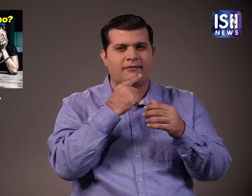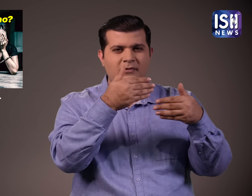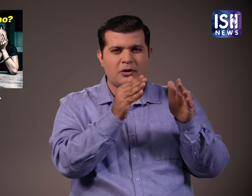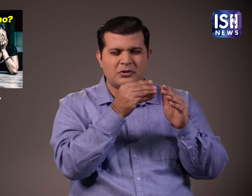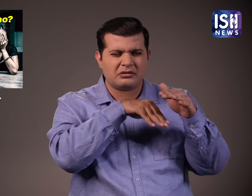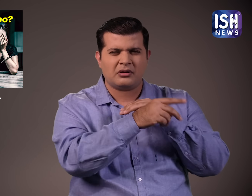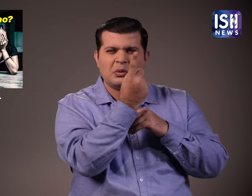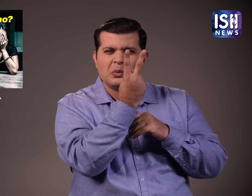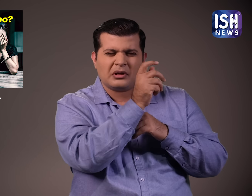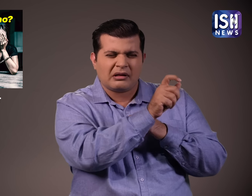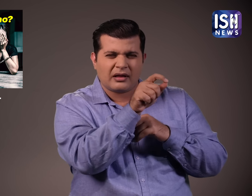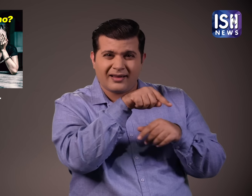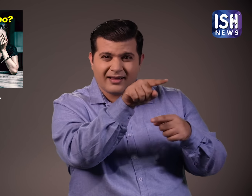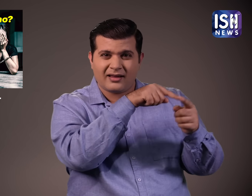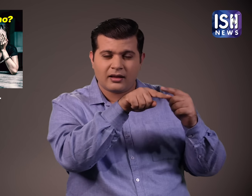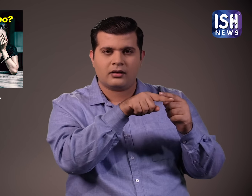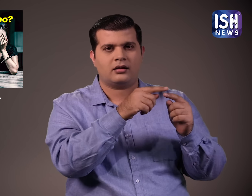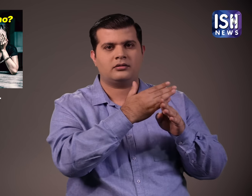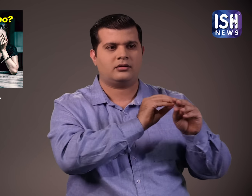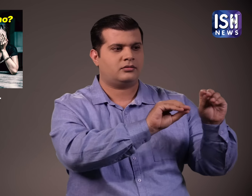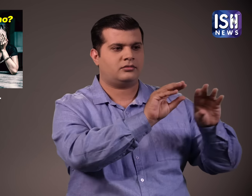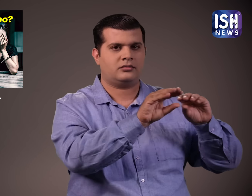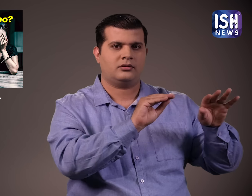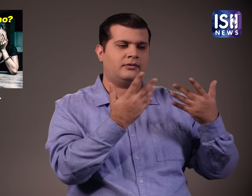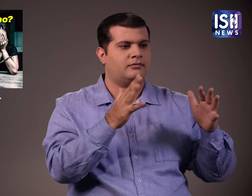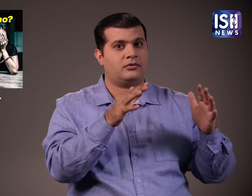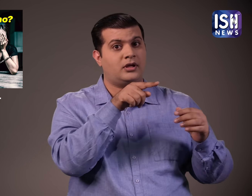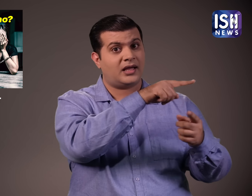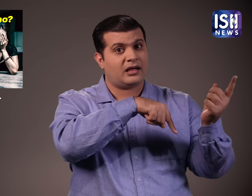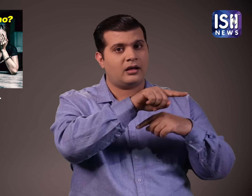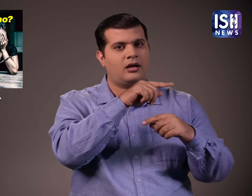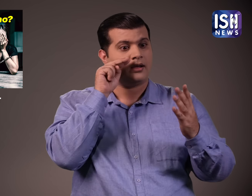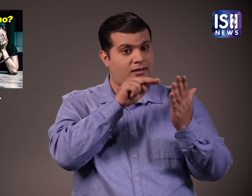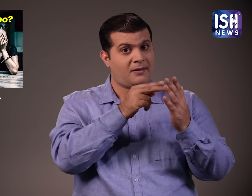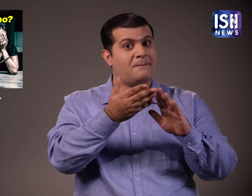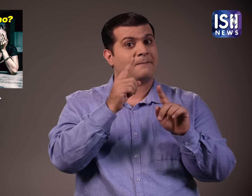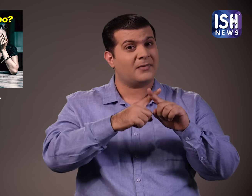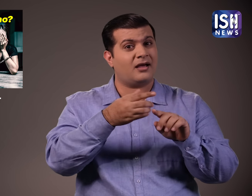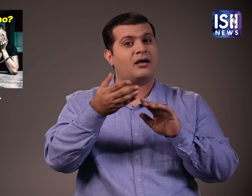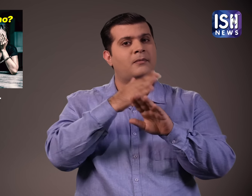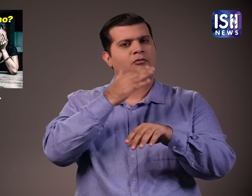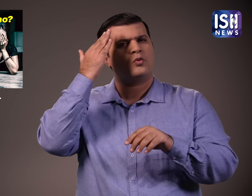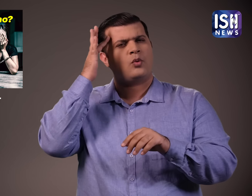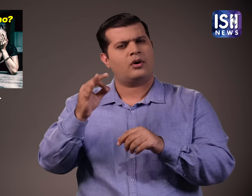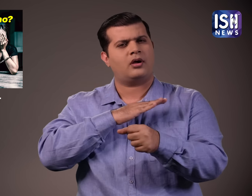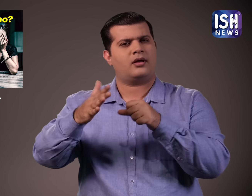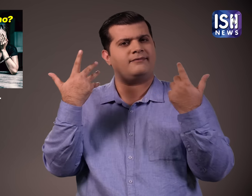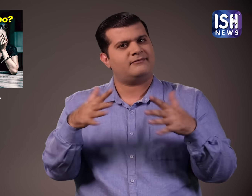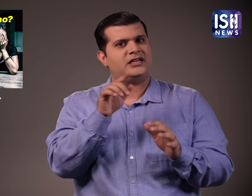सारी खबर डेफ समुदाई में दो तीन लोगों को पहले ही पता चल गई थी वे उन्होंने विडियो भी देखा था और वे